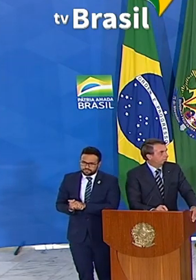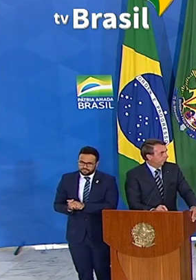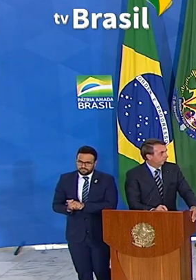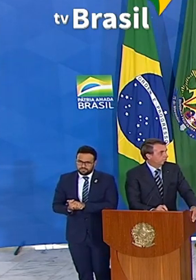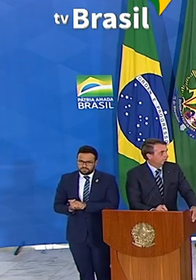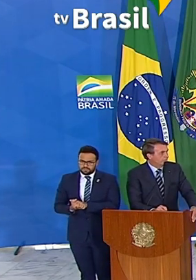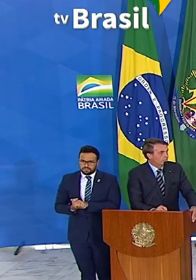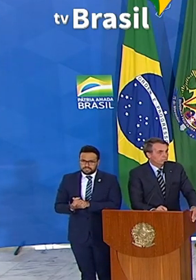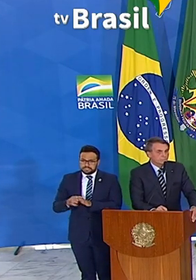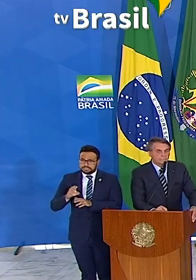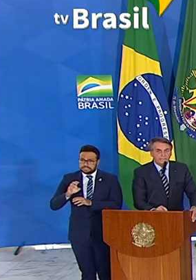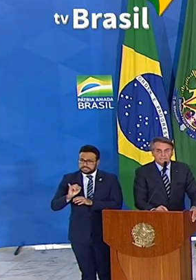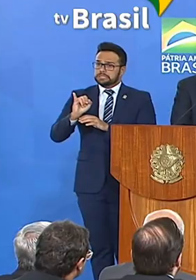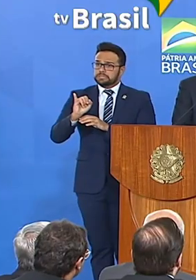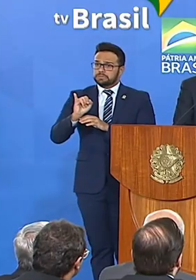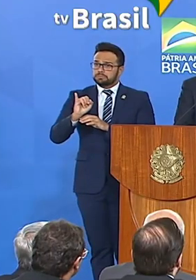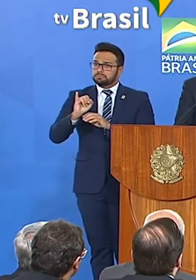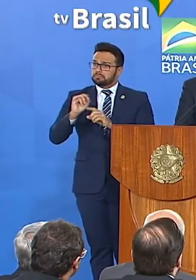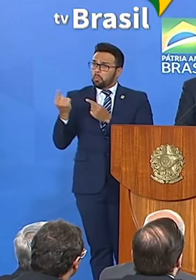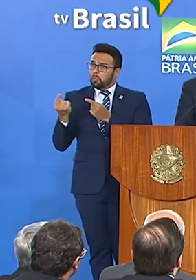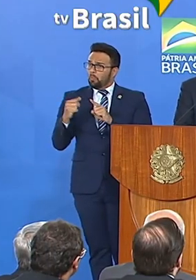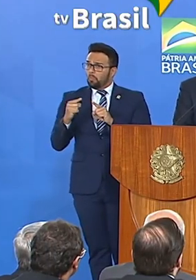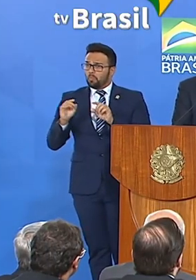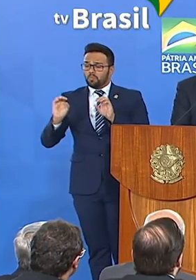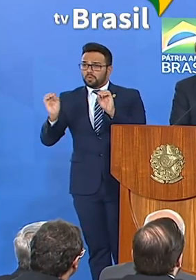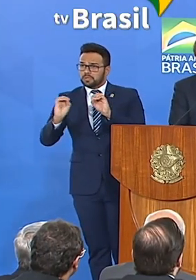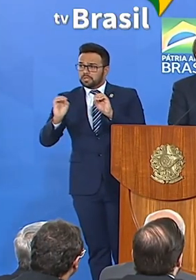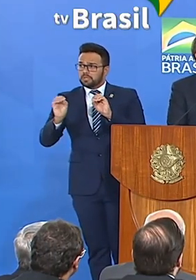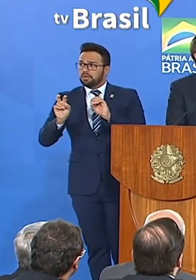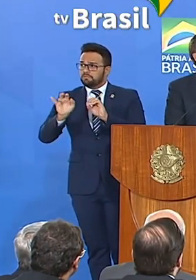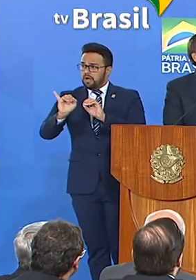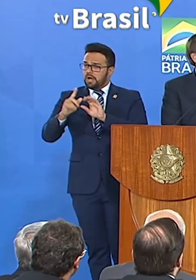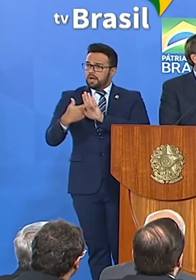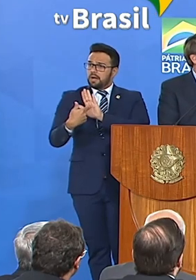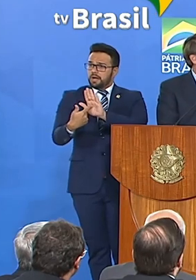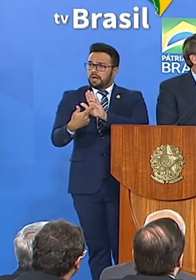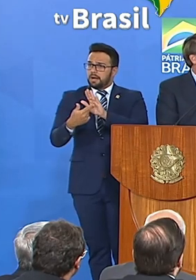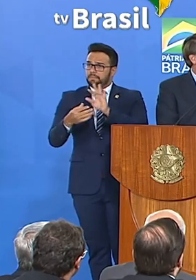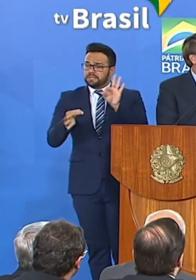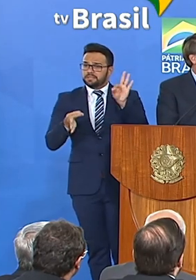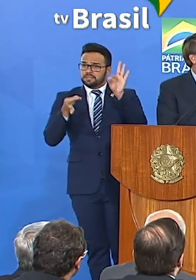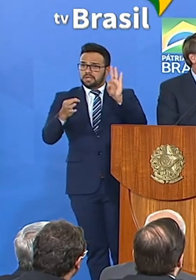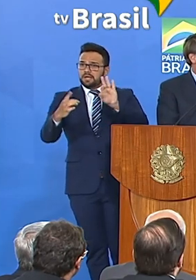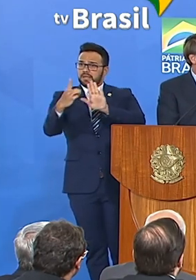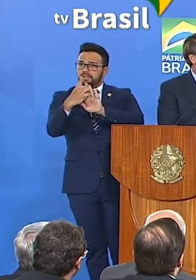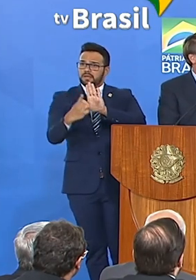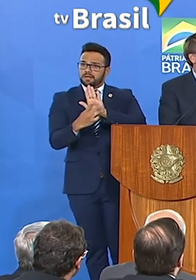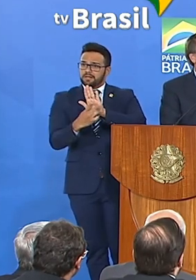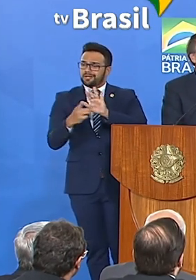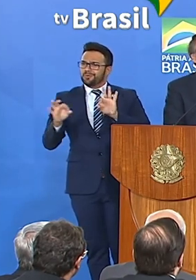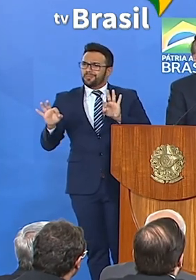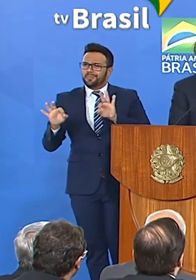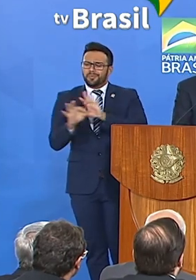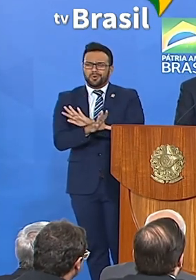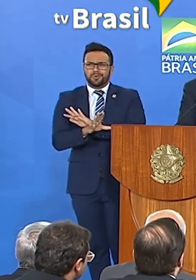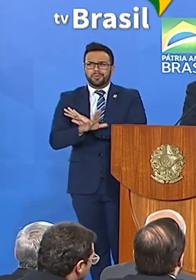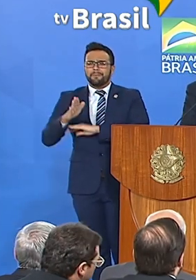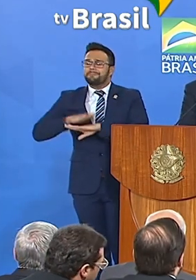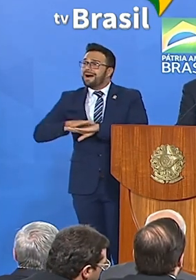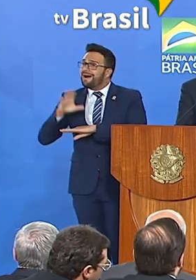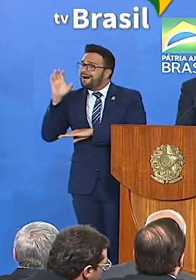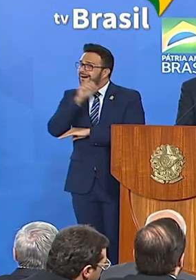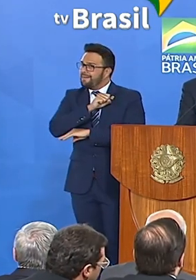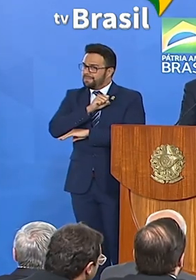óbvios jurídicos ou condicionais, nós apresentaremos esse decreto pronto o mais rápido